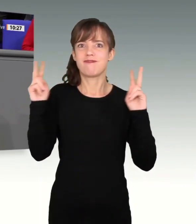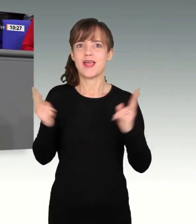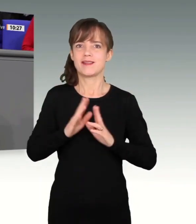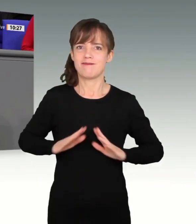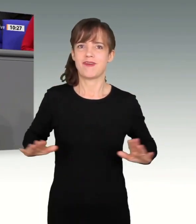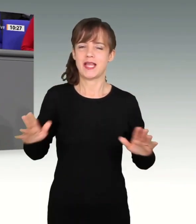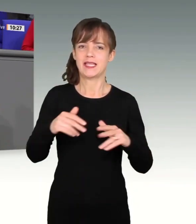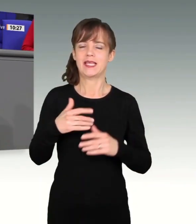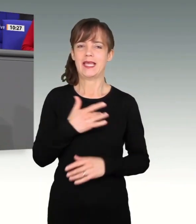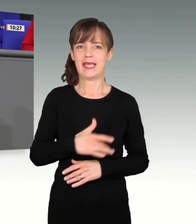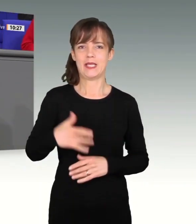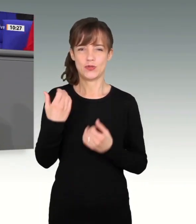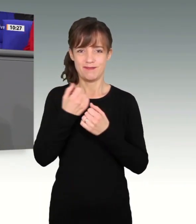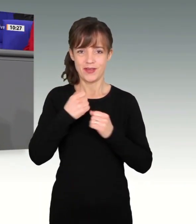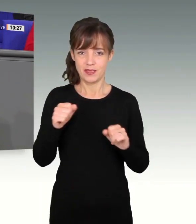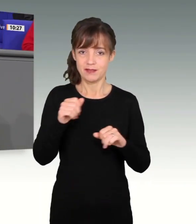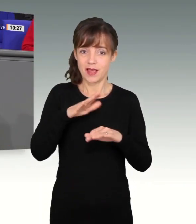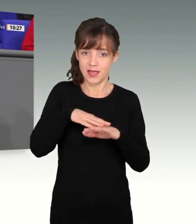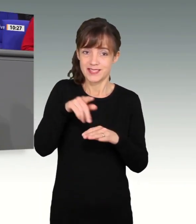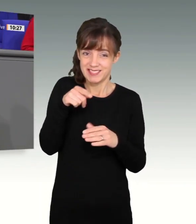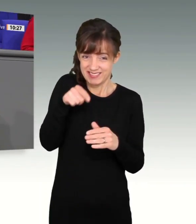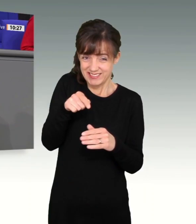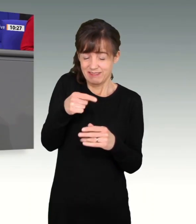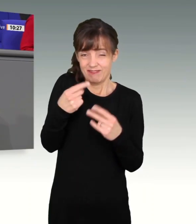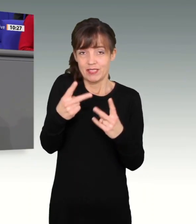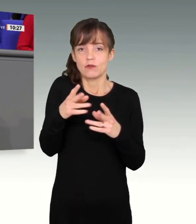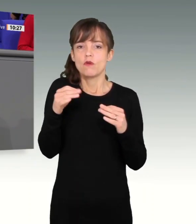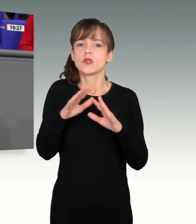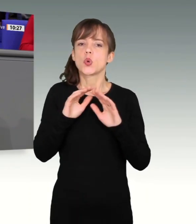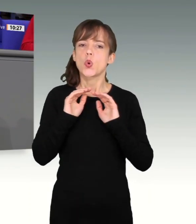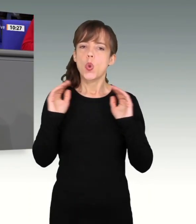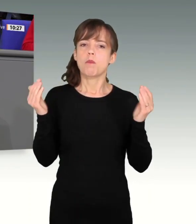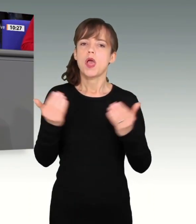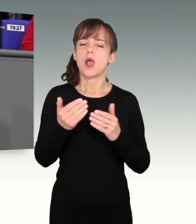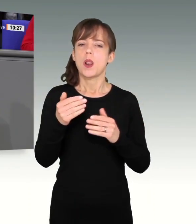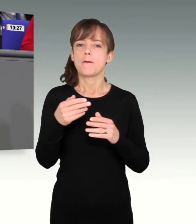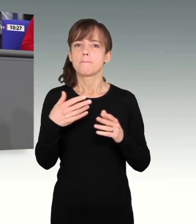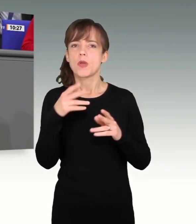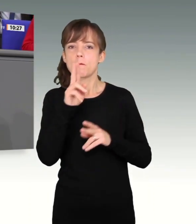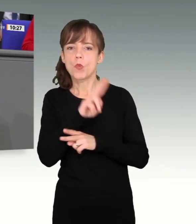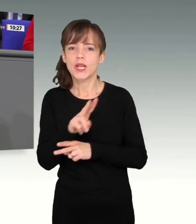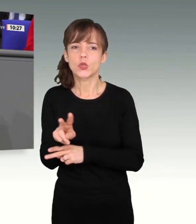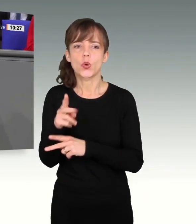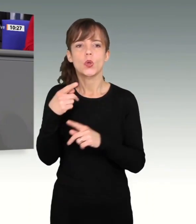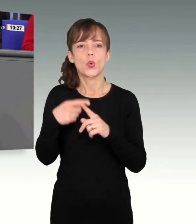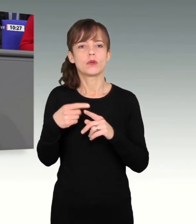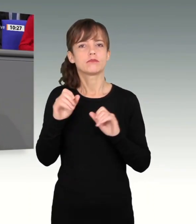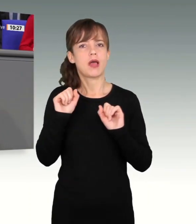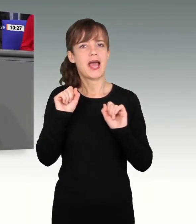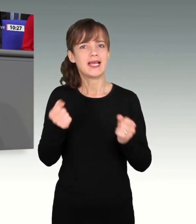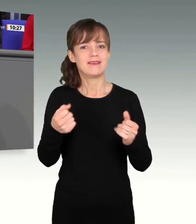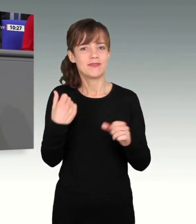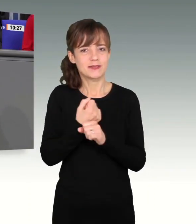wichtigen deutschen Beitrag zum globalen Monitoring, zum aktiven Tun und über einen globalen Beitrag für